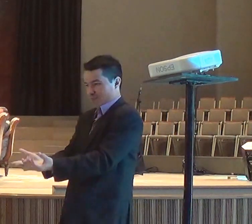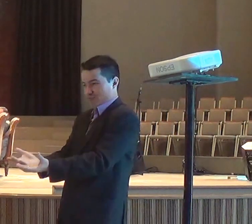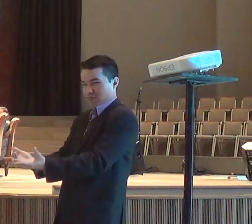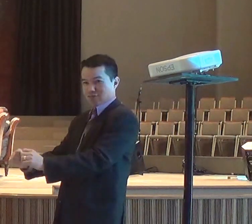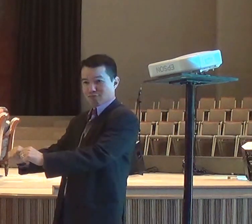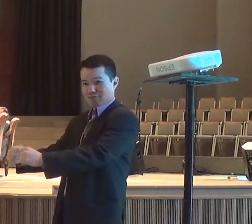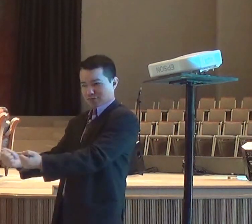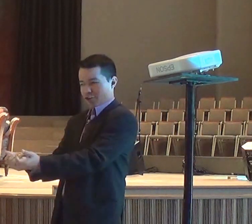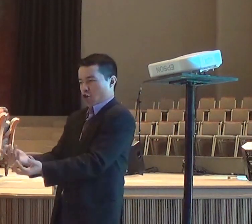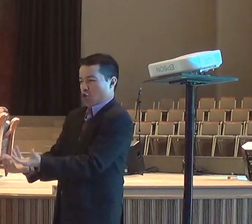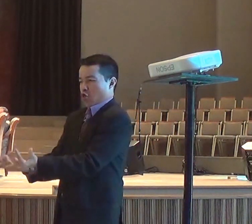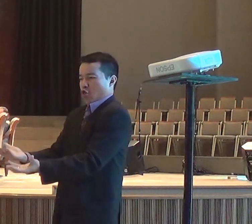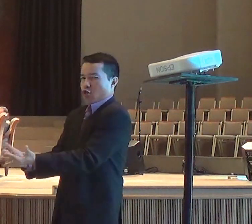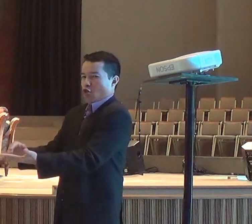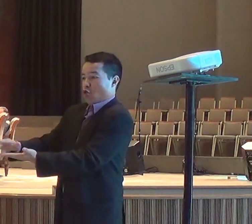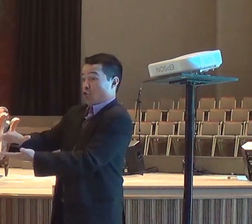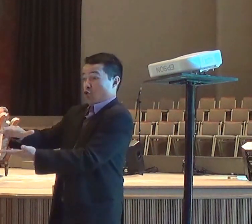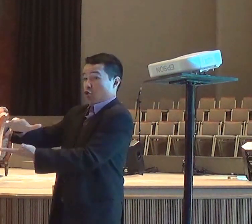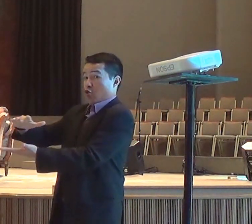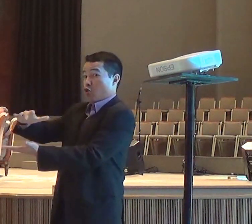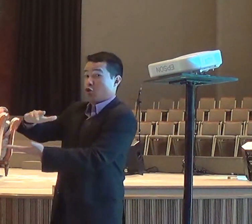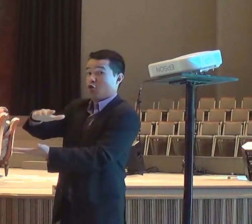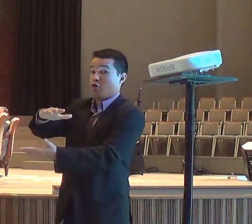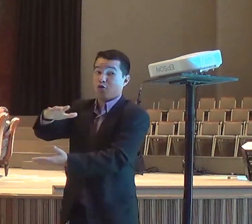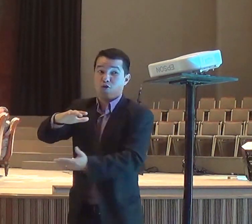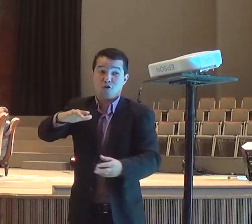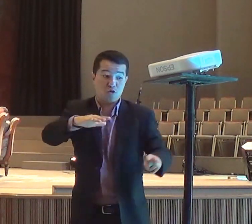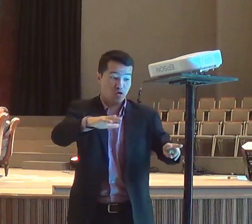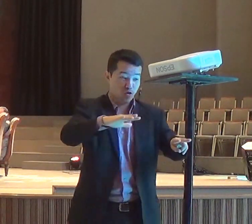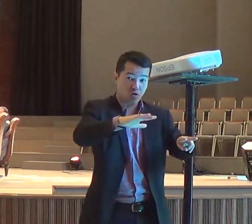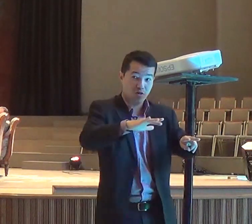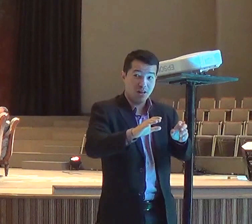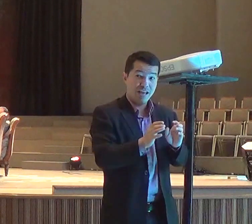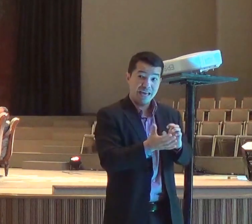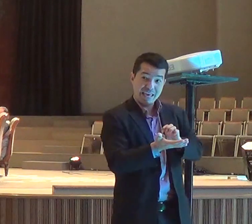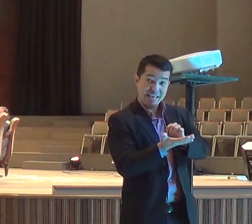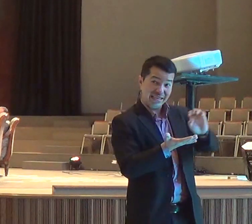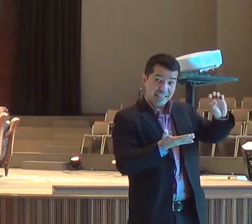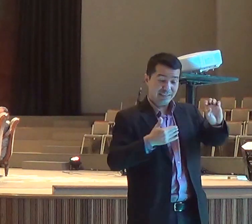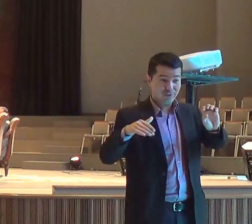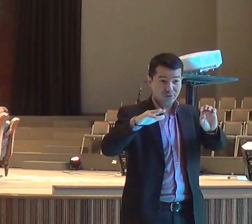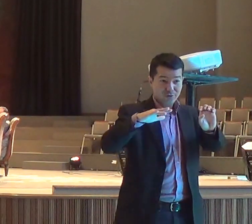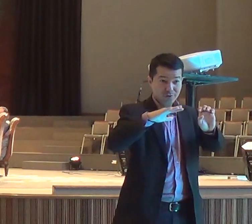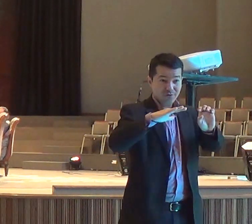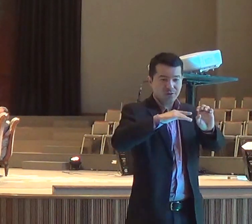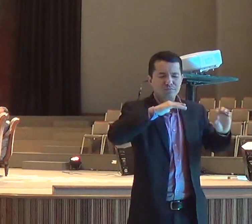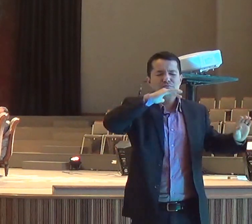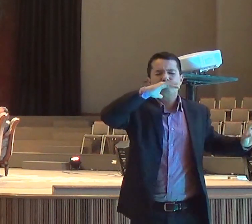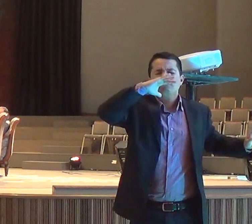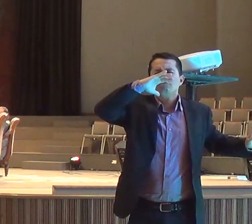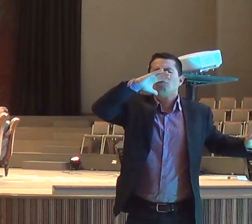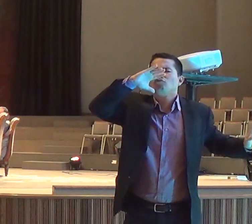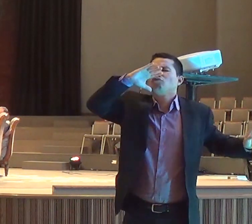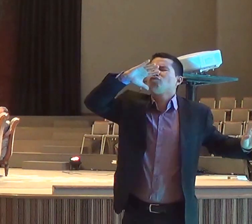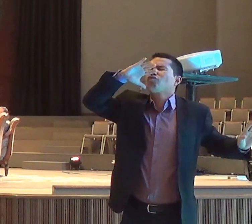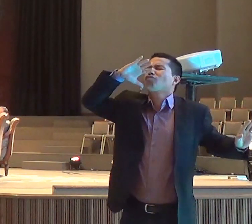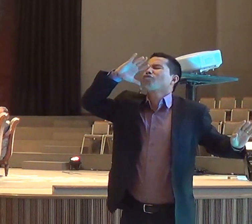acorda, com o cheiro de pão, quentinho, e aí, o anjo do senhor, acorda, Elias, diz, Elias,